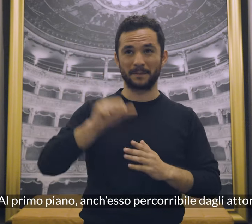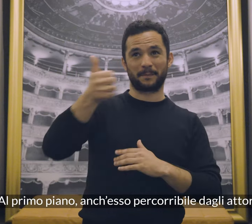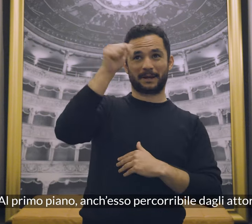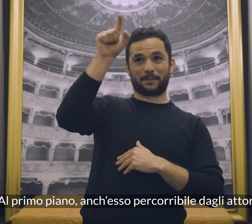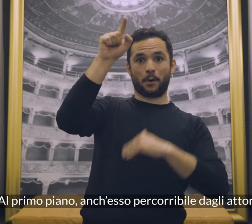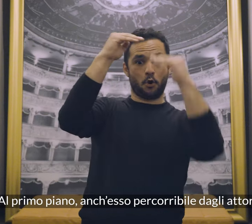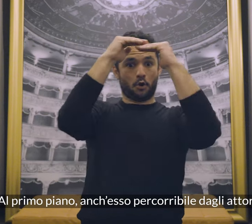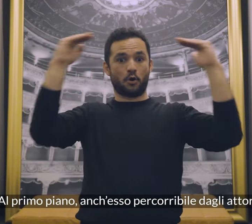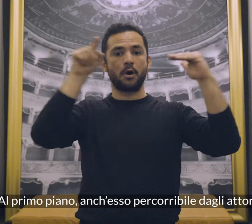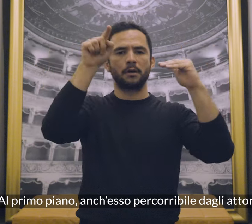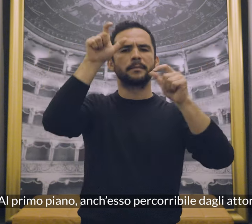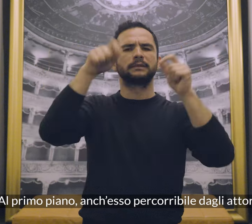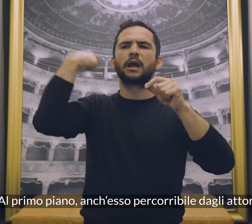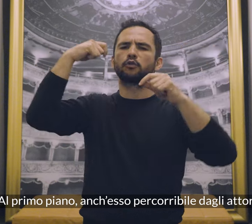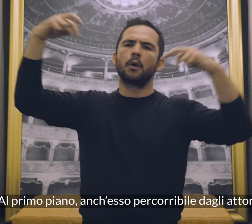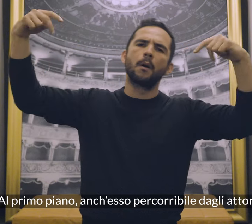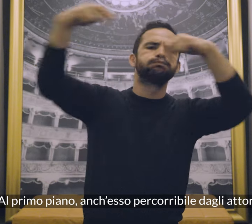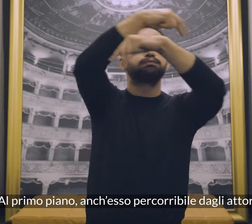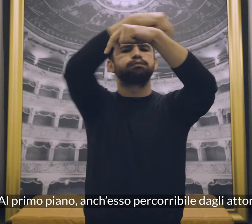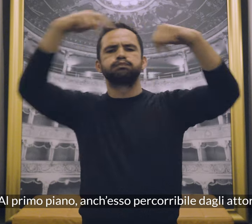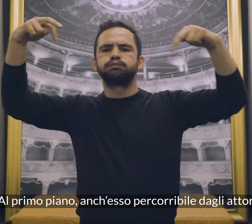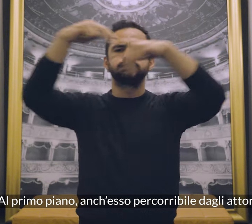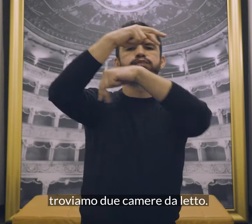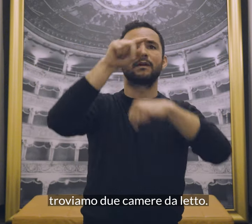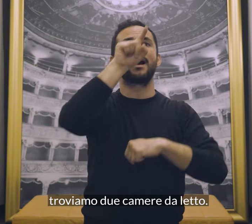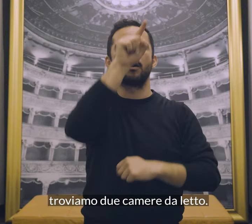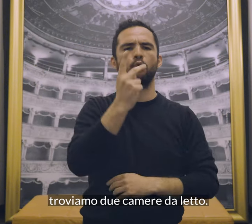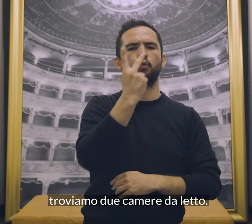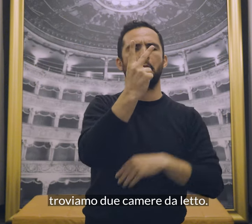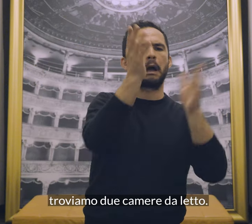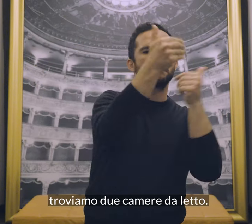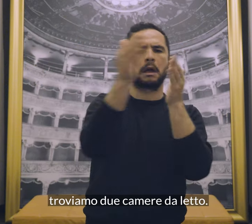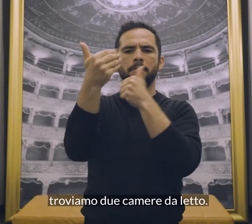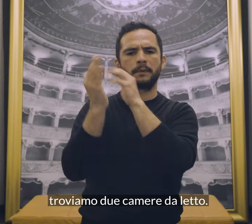primo piano, anch'esso percorribile dagli attori, troviamo due camere da letto.